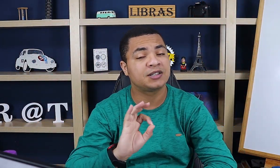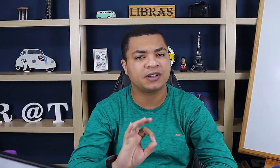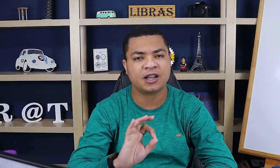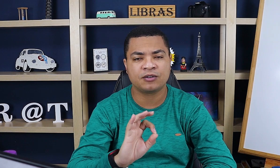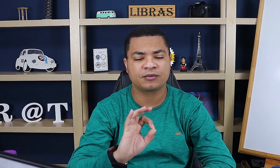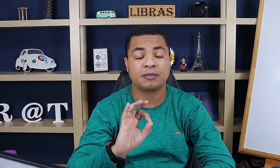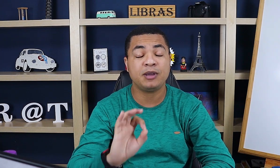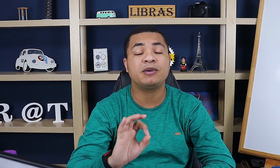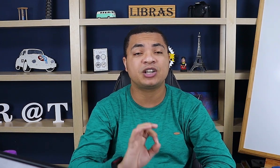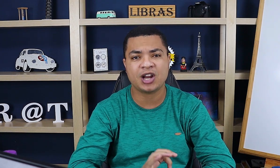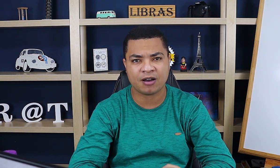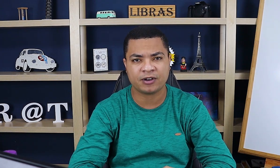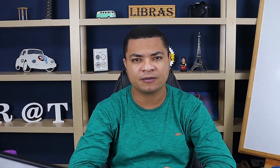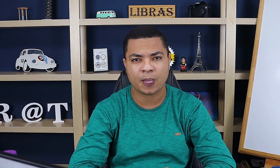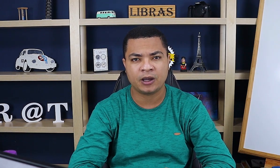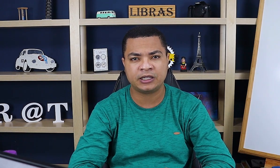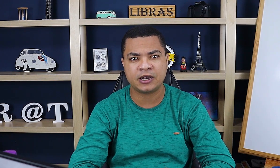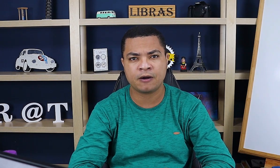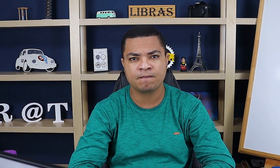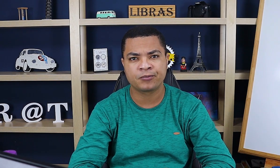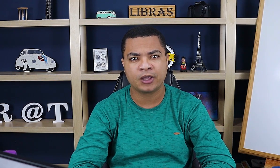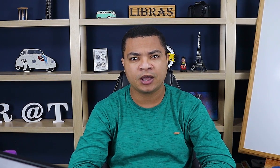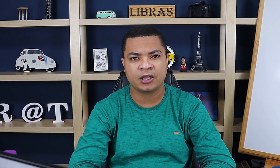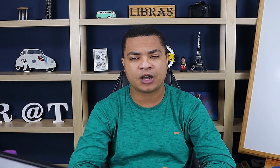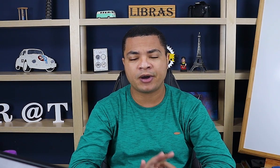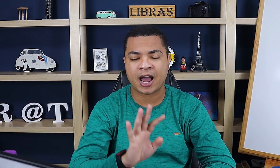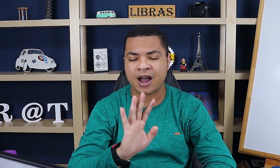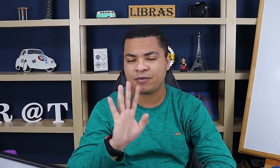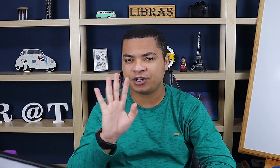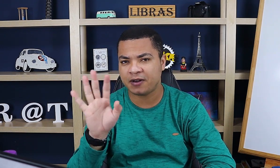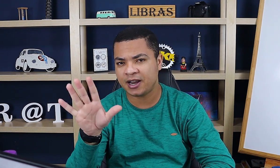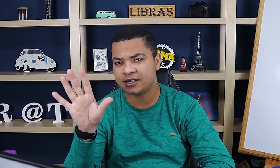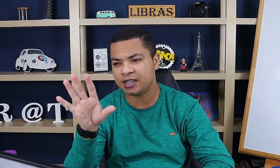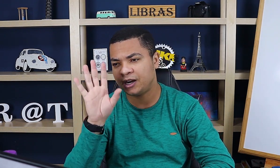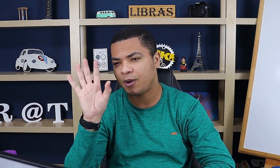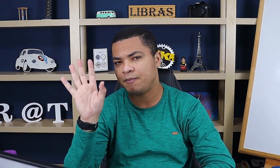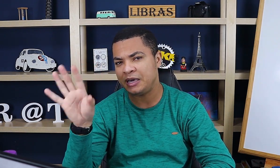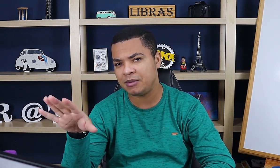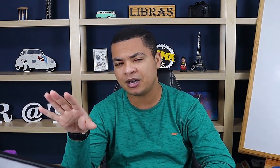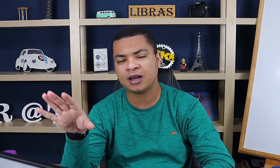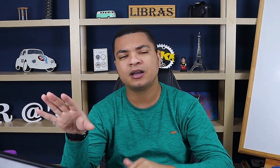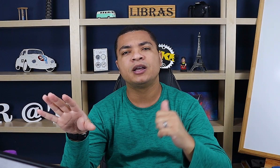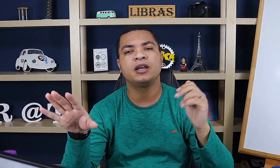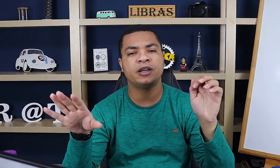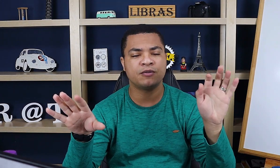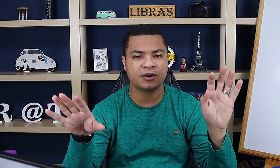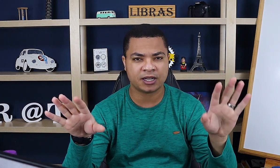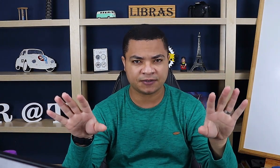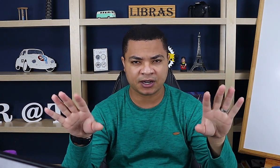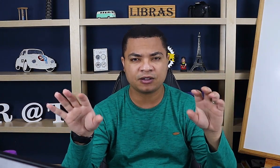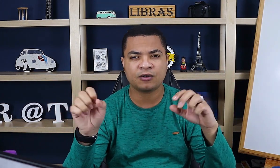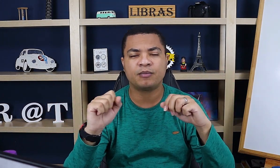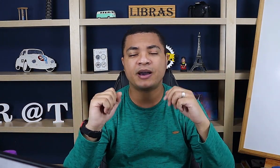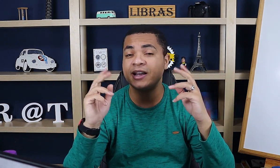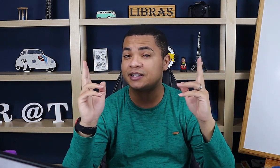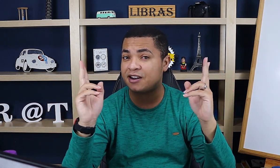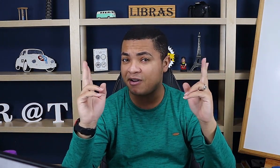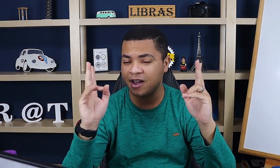Classificador, mímica de árvore. Entendeu? Então, há uma diferença entre uma mímica e um classificador. Parece que não há,